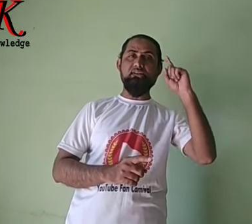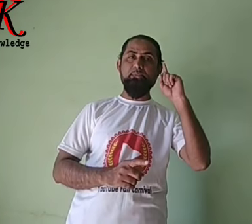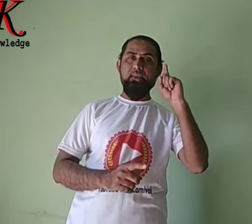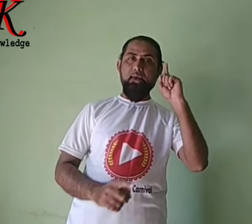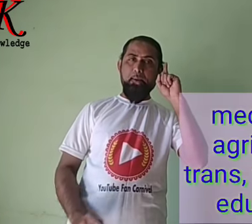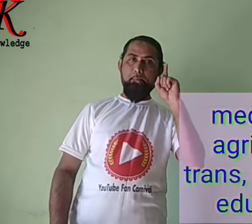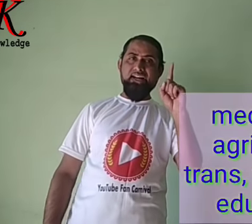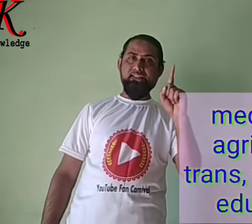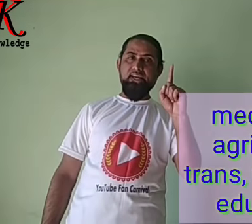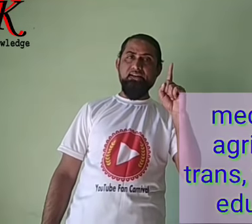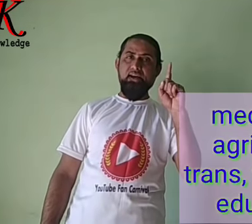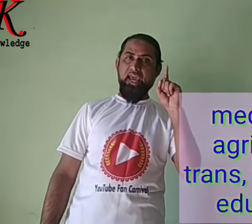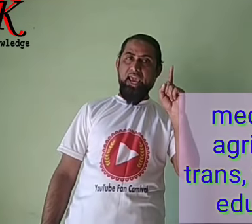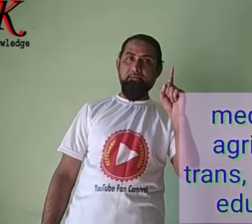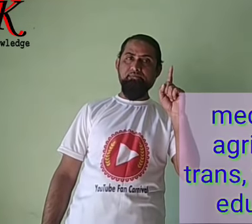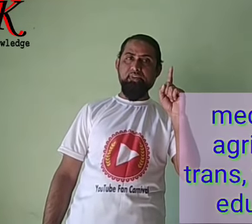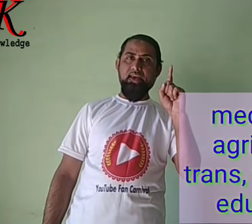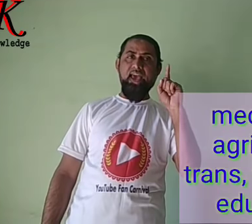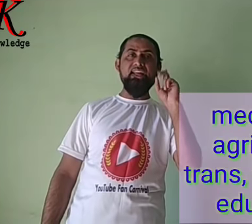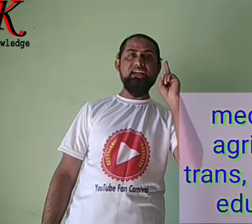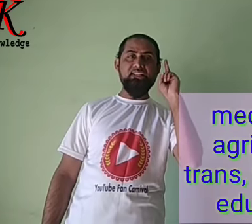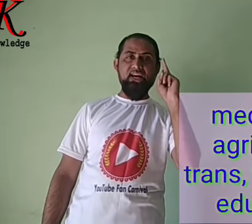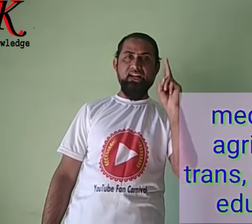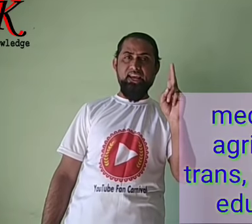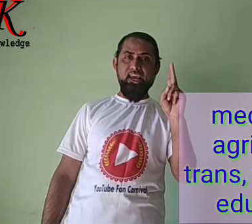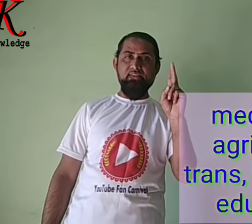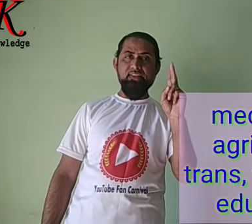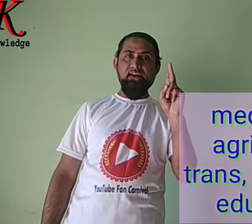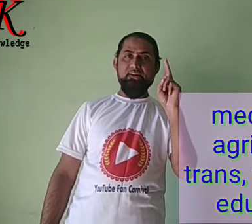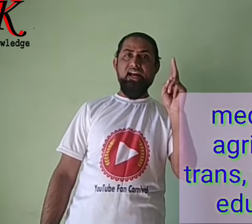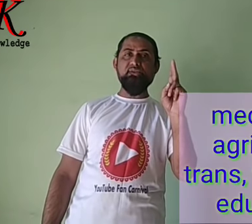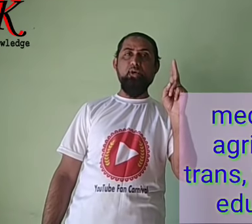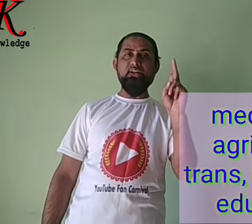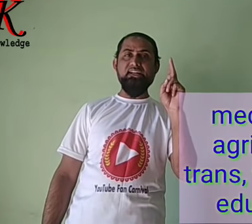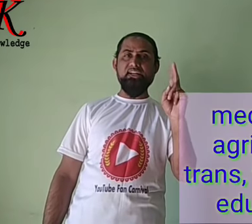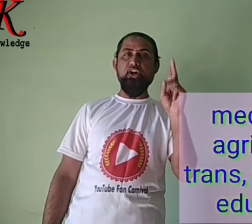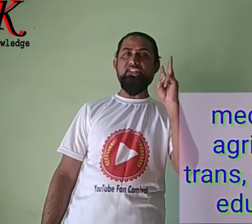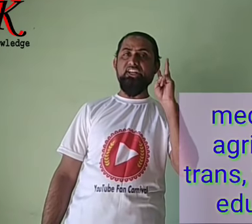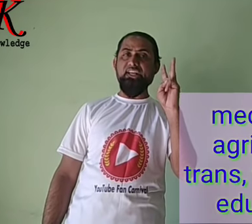medicine m agriculture a transport and technology t